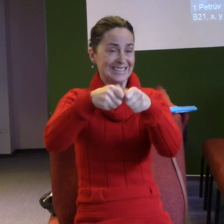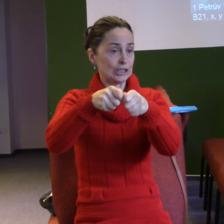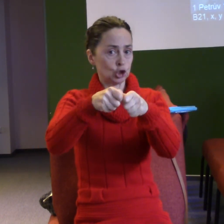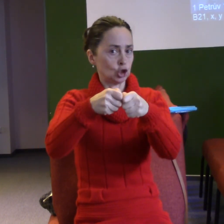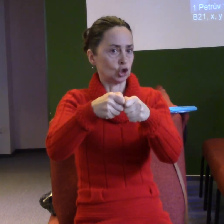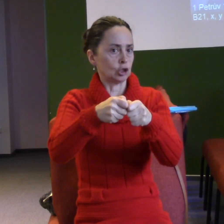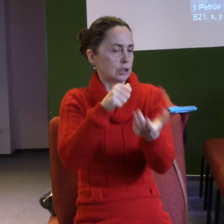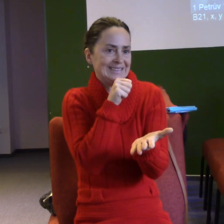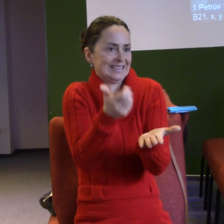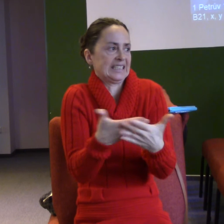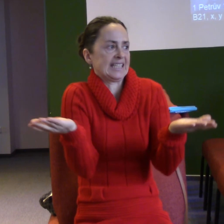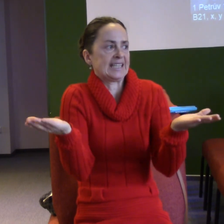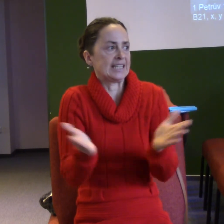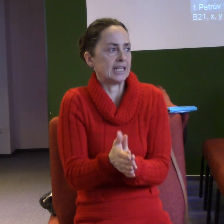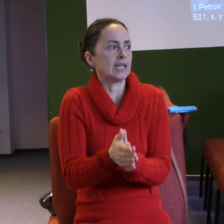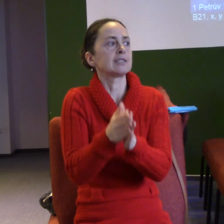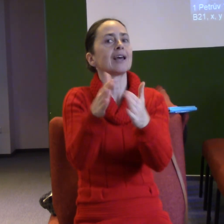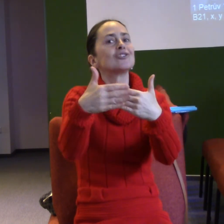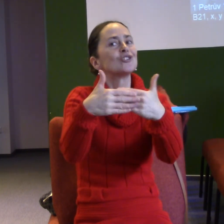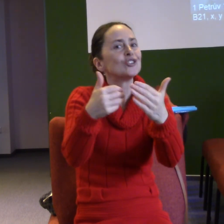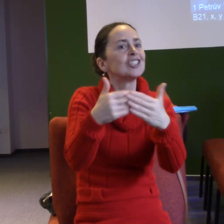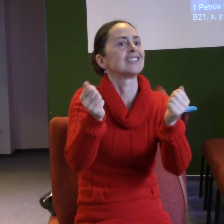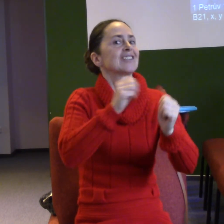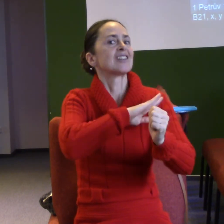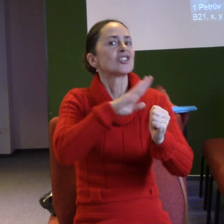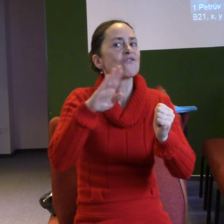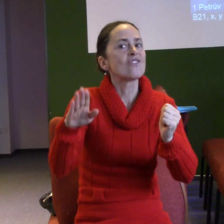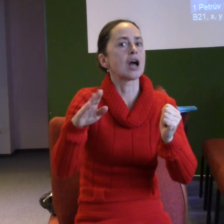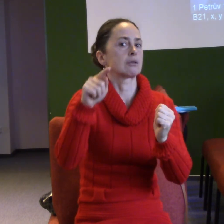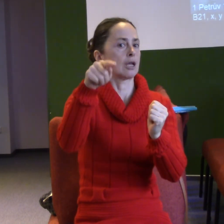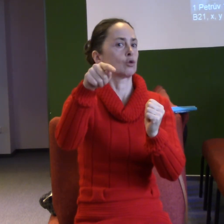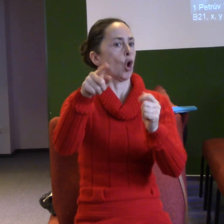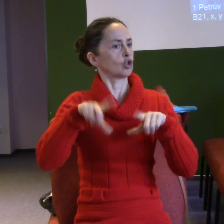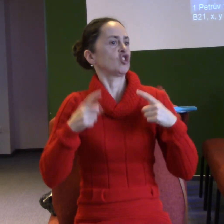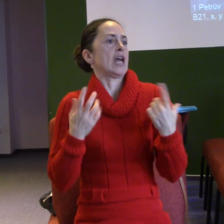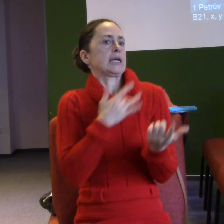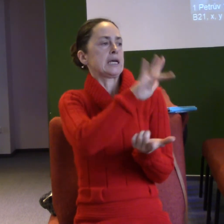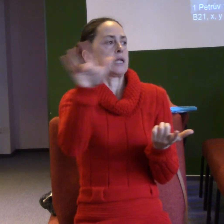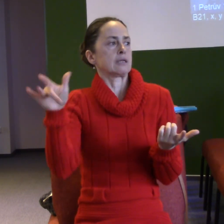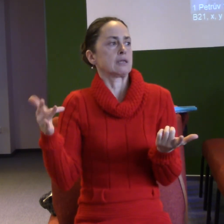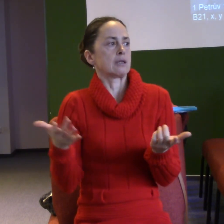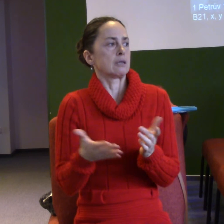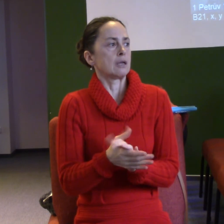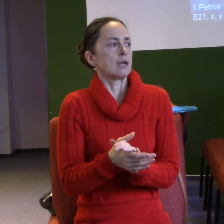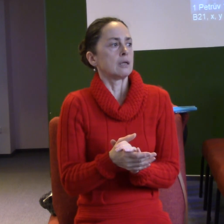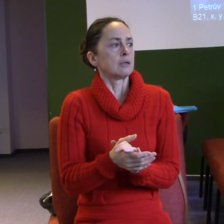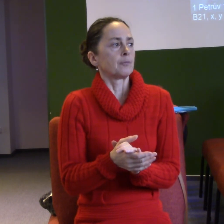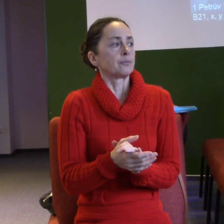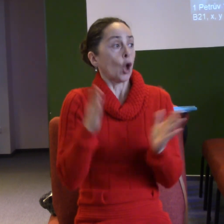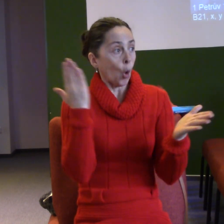svaté, nevadnoucí, které prostě na nás čeká a je to už rozhodnuté, je to věčný život